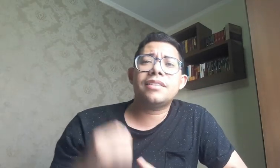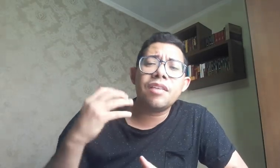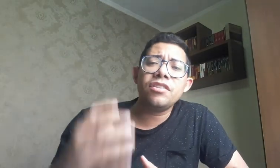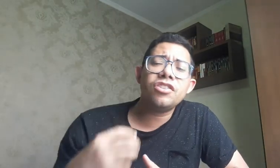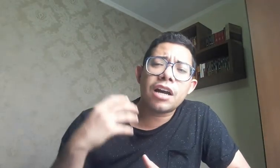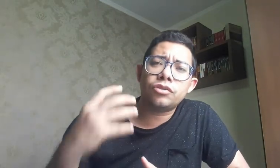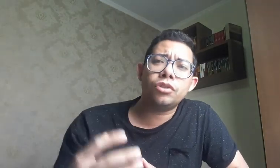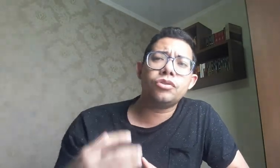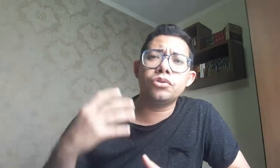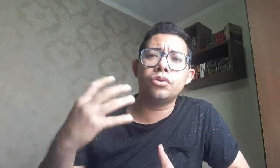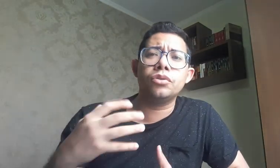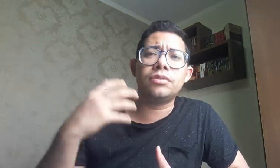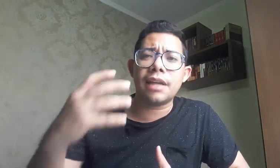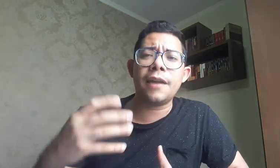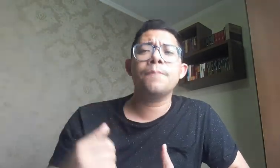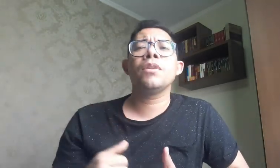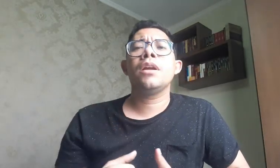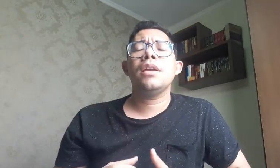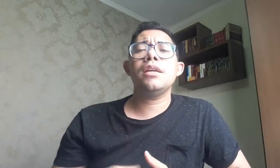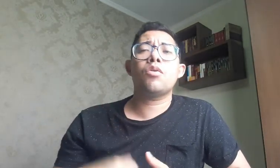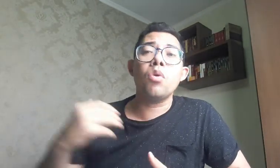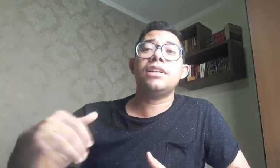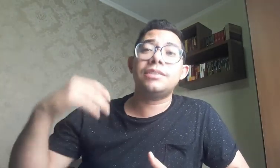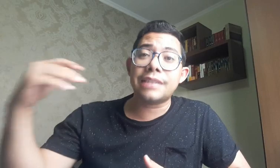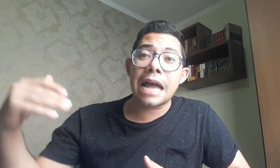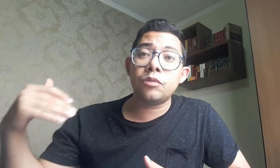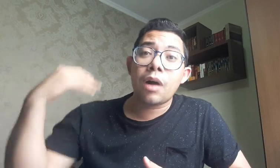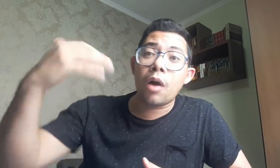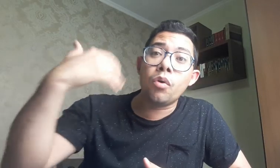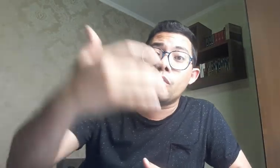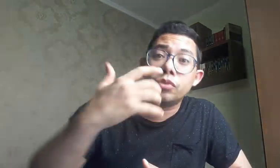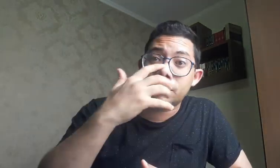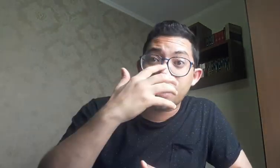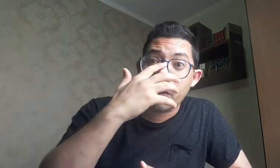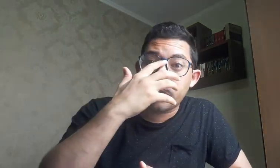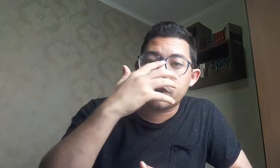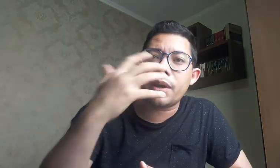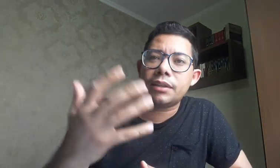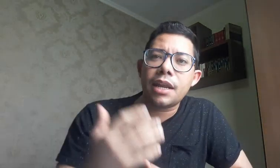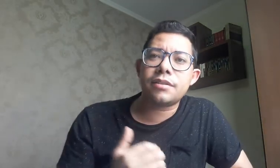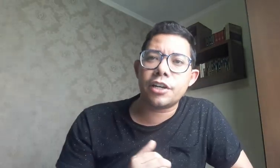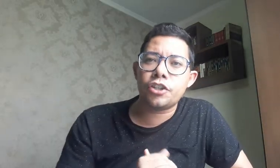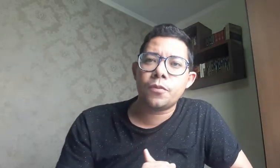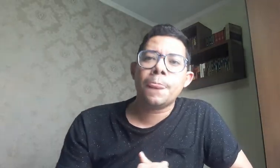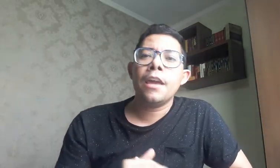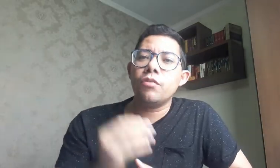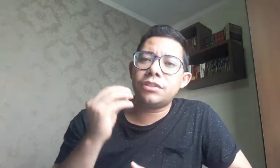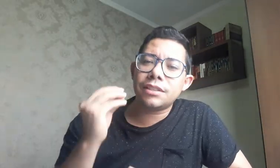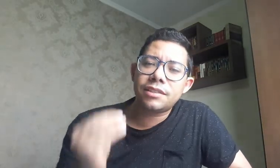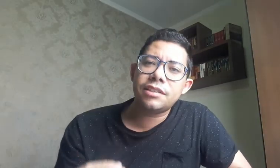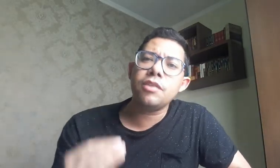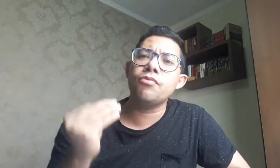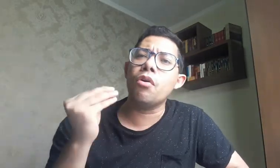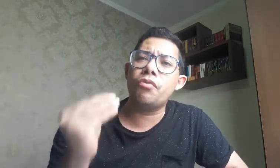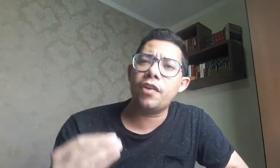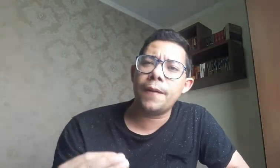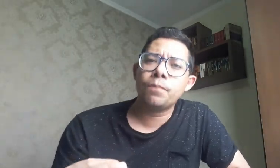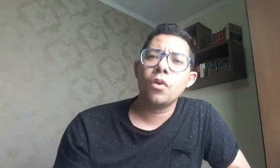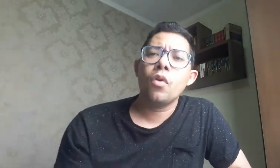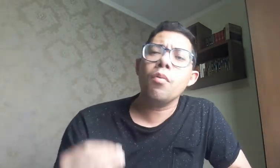reivindicações que os surdos têm e conquistado ao longo do tempo. Então, é interessante você se envolver o